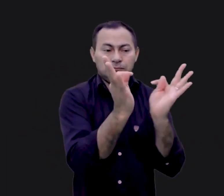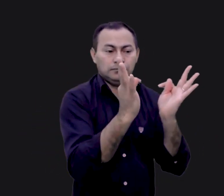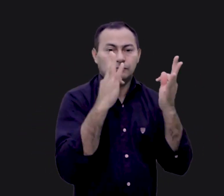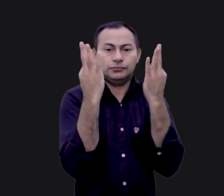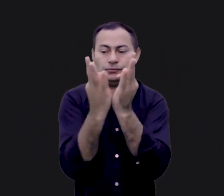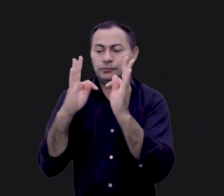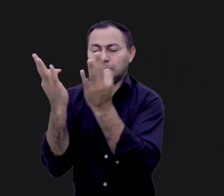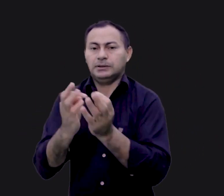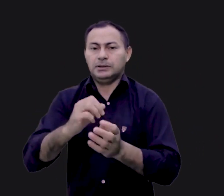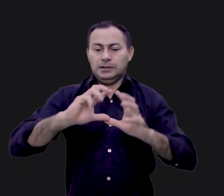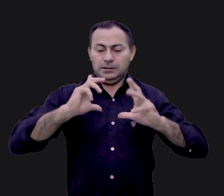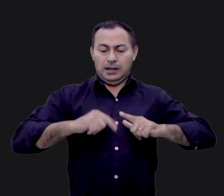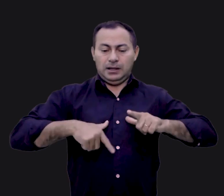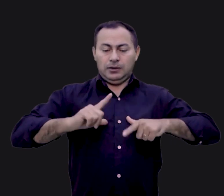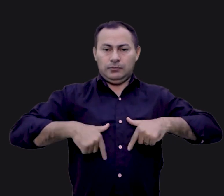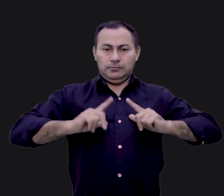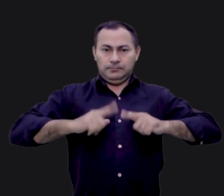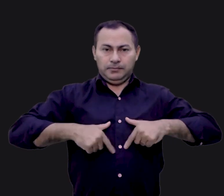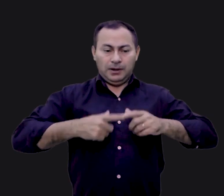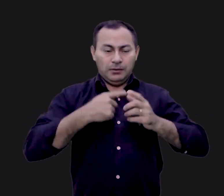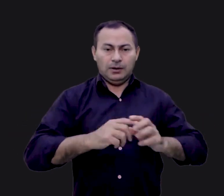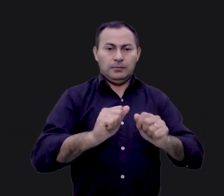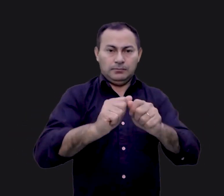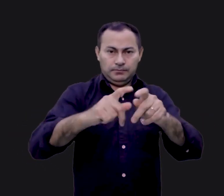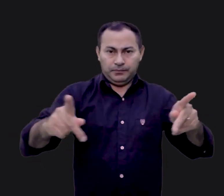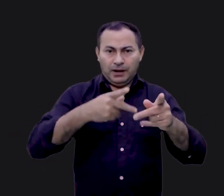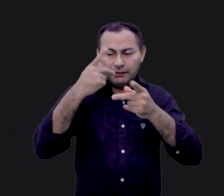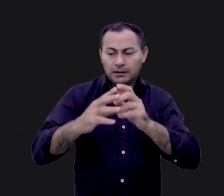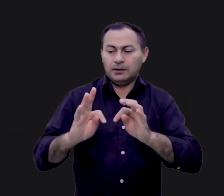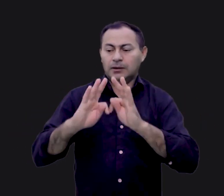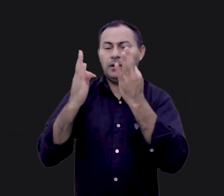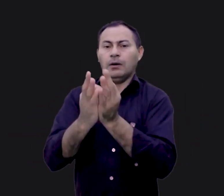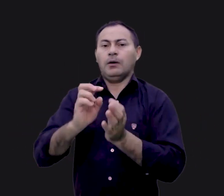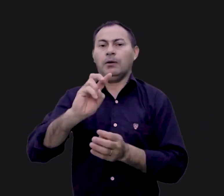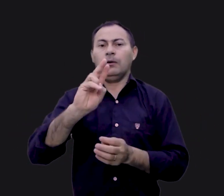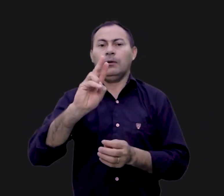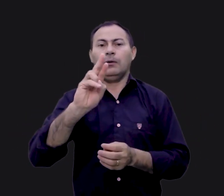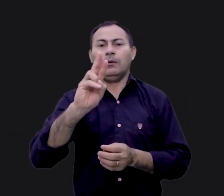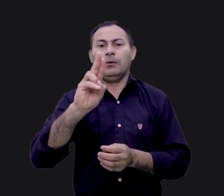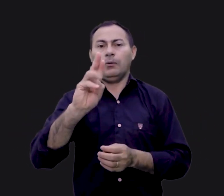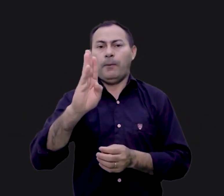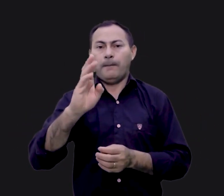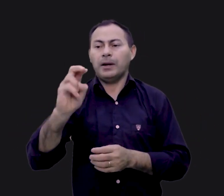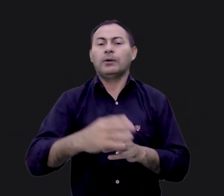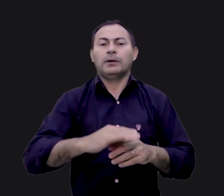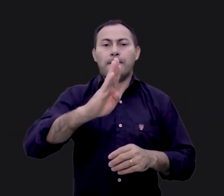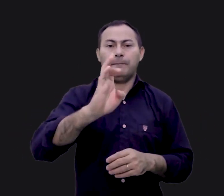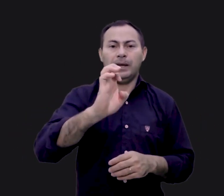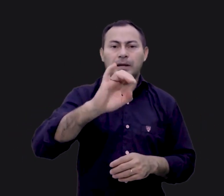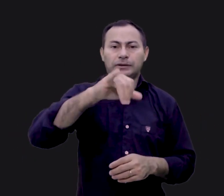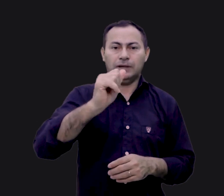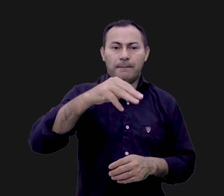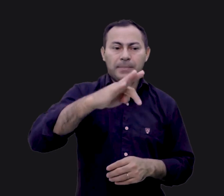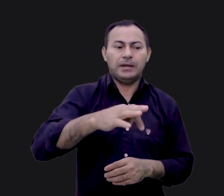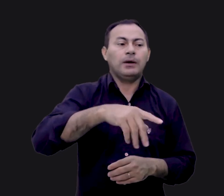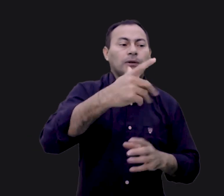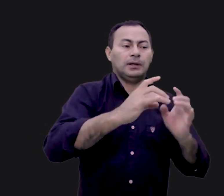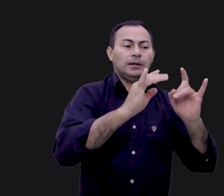olhar para as pedras mencionadas no Apocalipse, uma se refere à tribo de Rubem, uma tribo de Benjamim e a outra tribo de Judá.